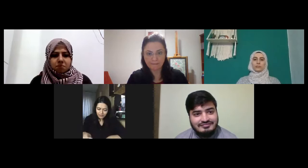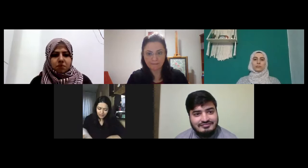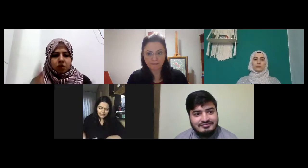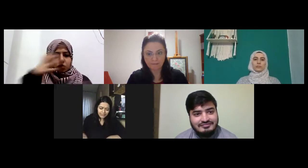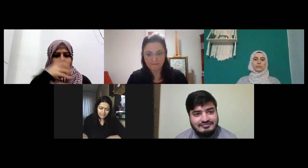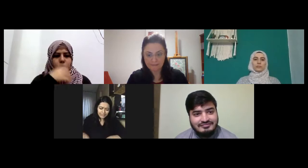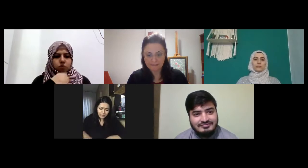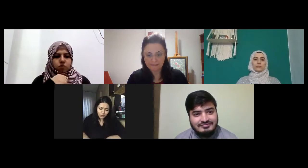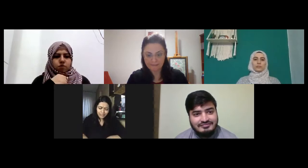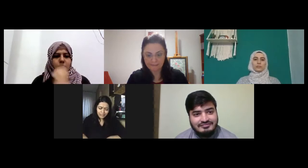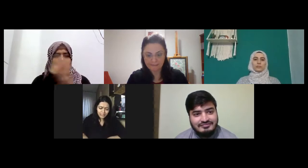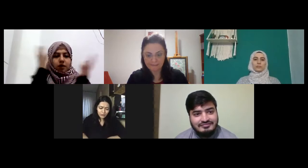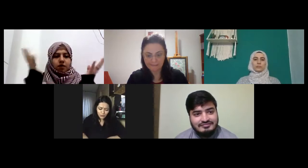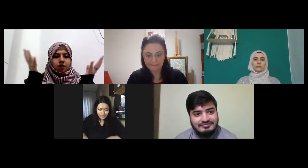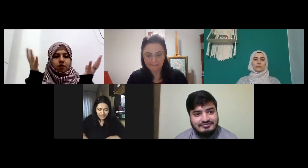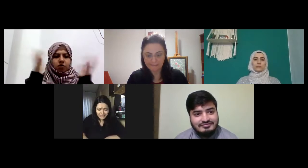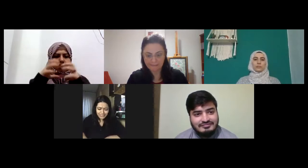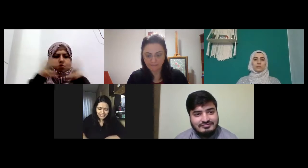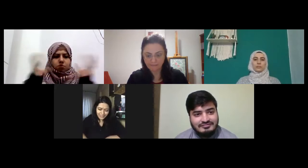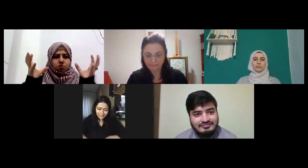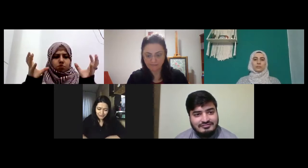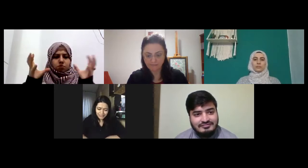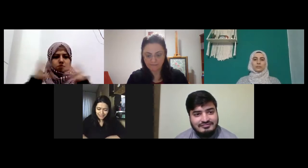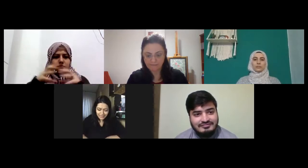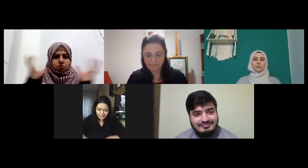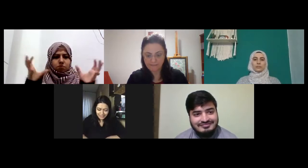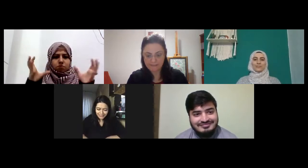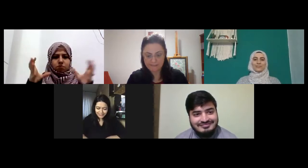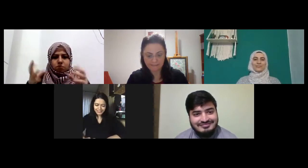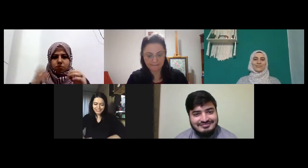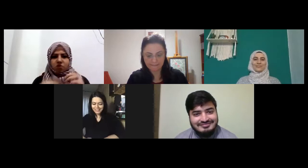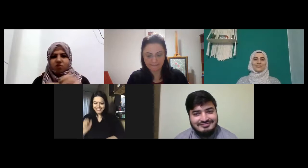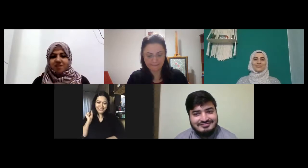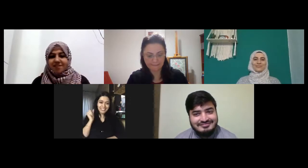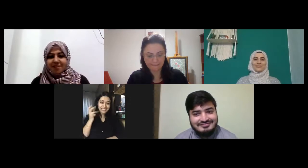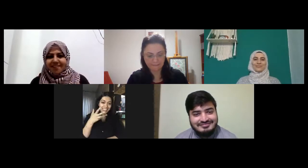renkler böyleydi geliyoruz sayılara harika bir yere geldik sayılar